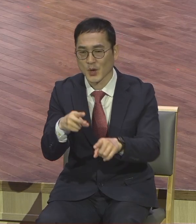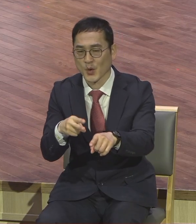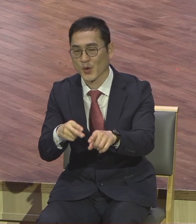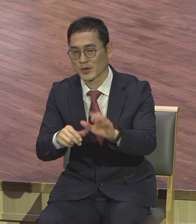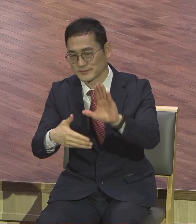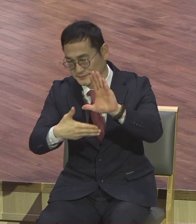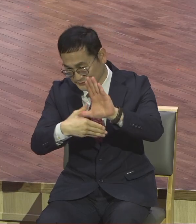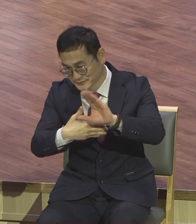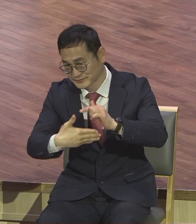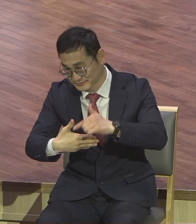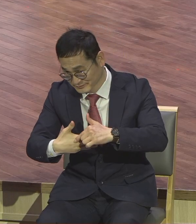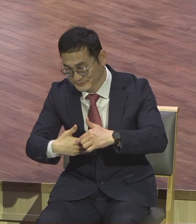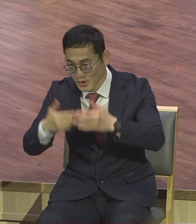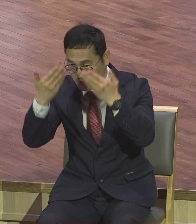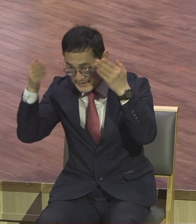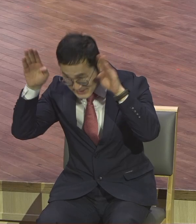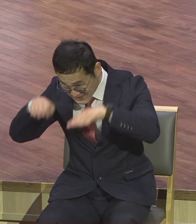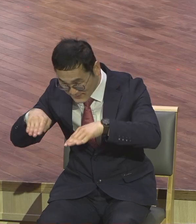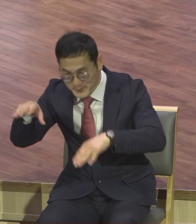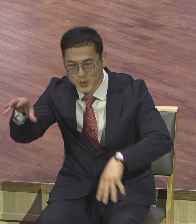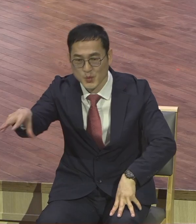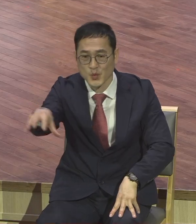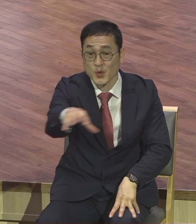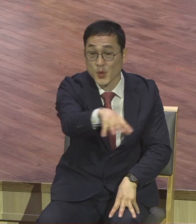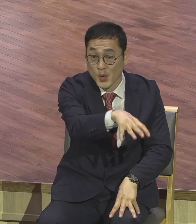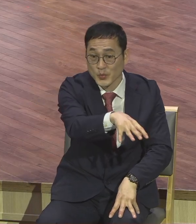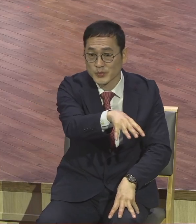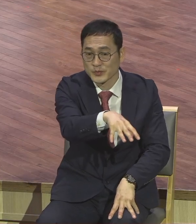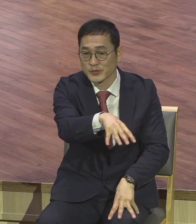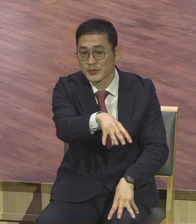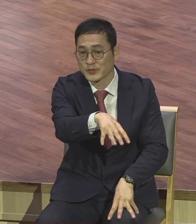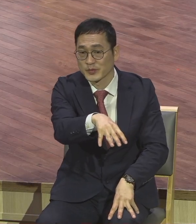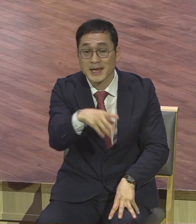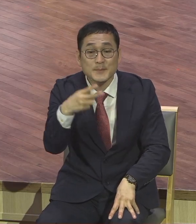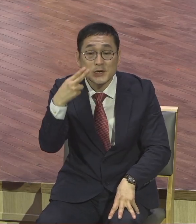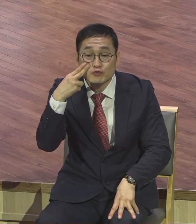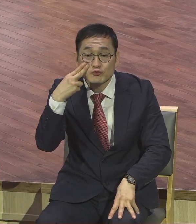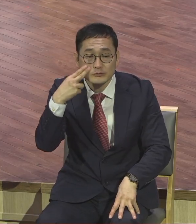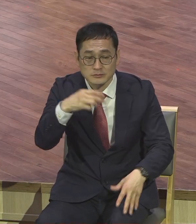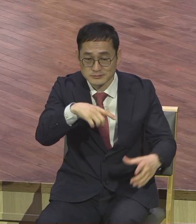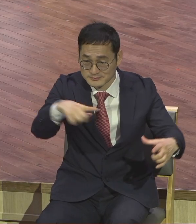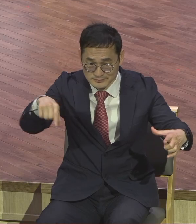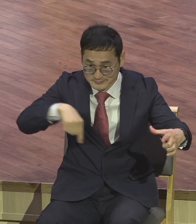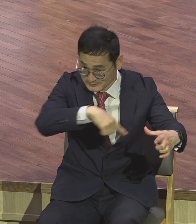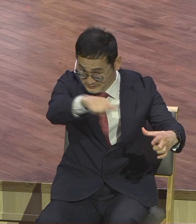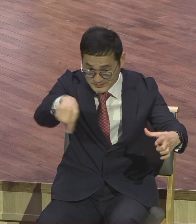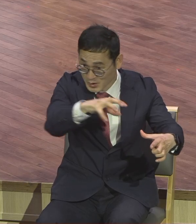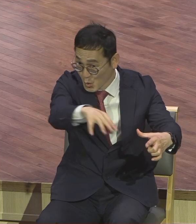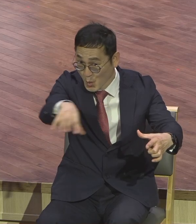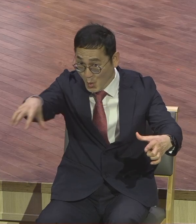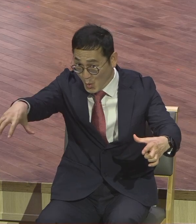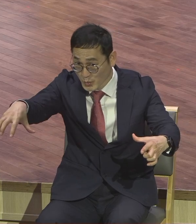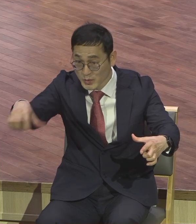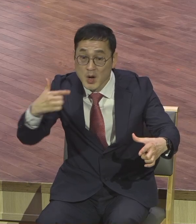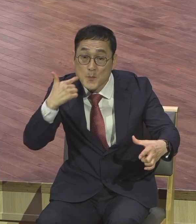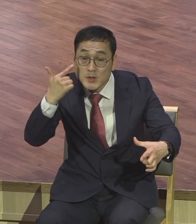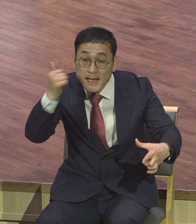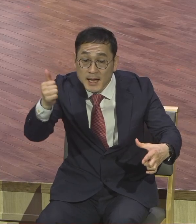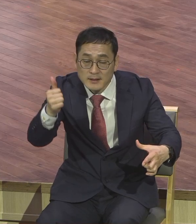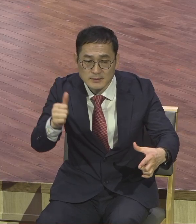아프리카 전 지역에 미국 전 지역의 목회자들이 훈련받는 현장되게 하여 좋으사사. 평신호